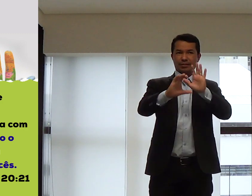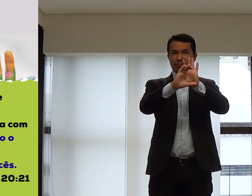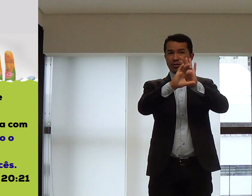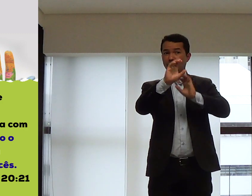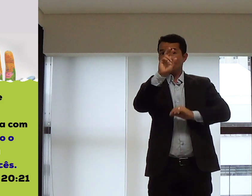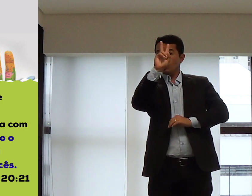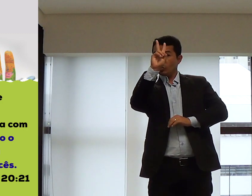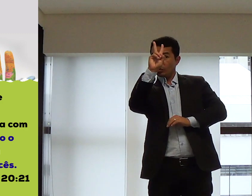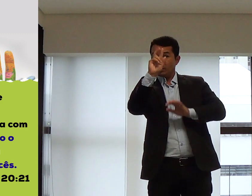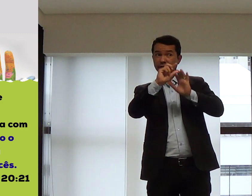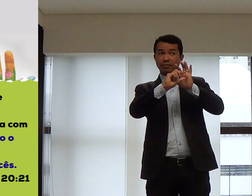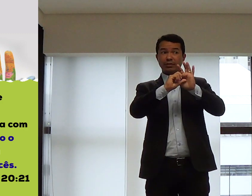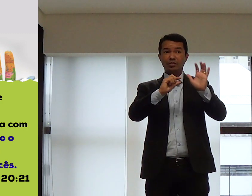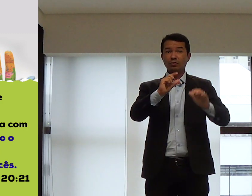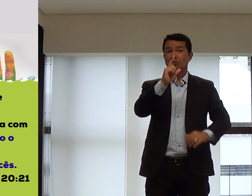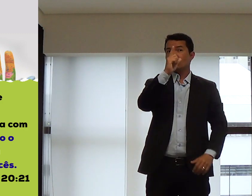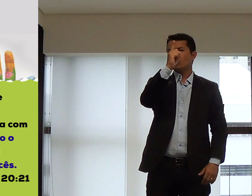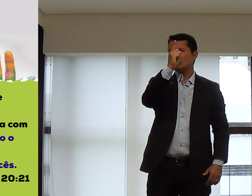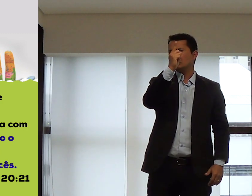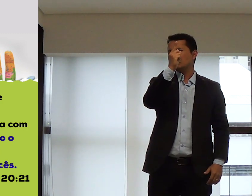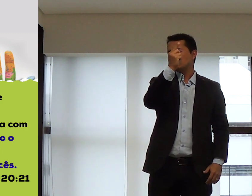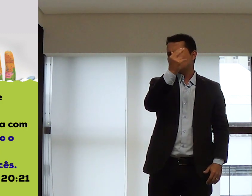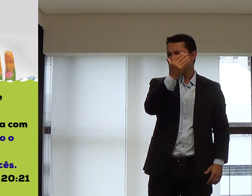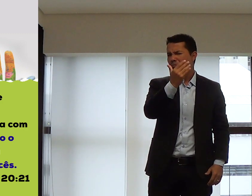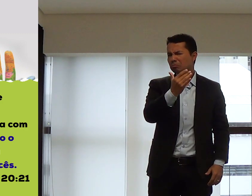Veja, em Filipenses também fala isso.